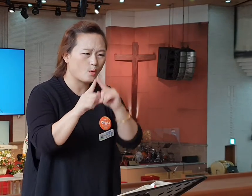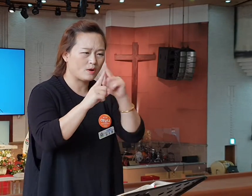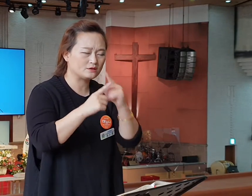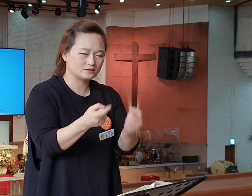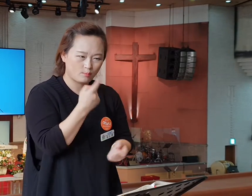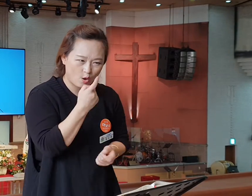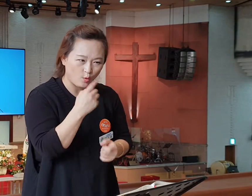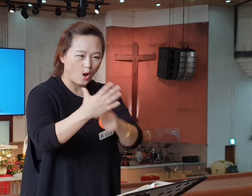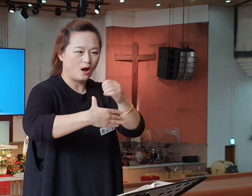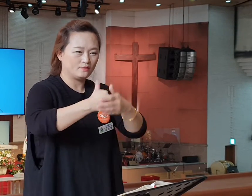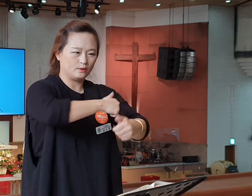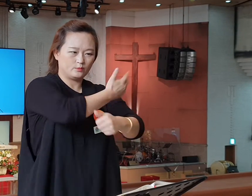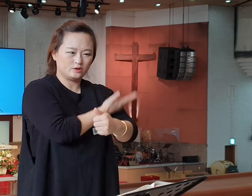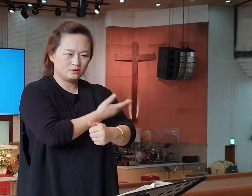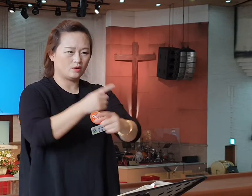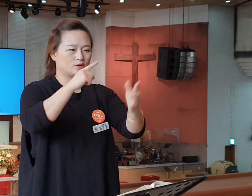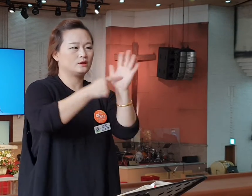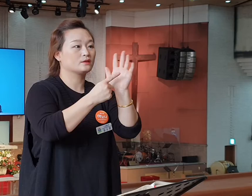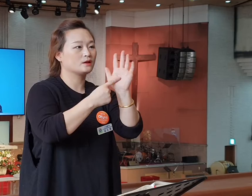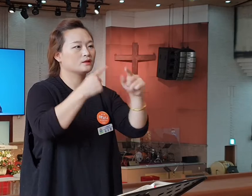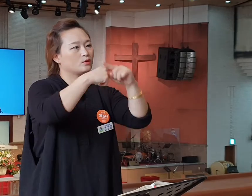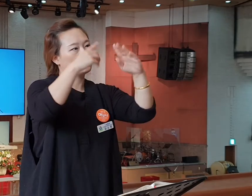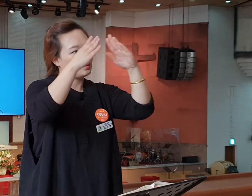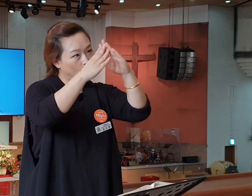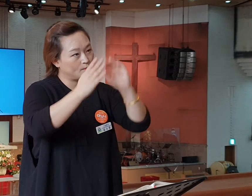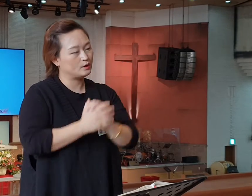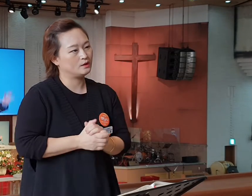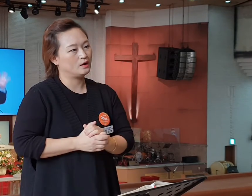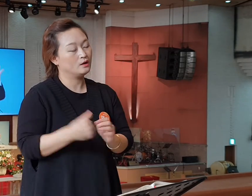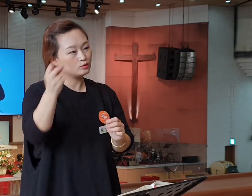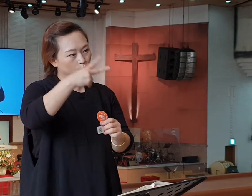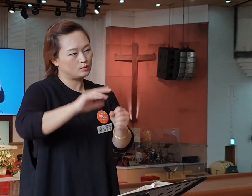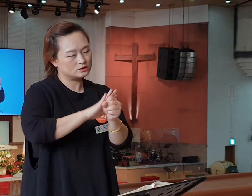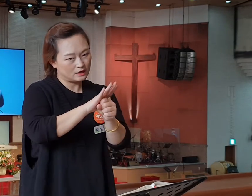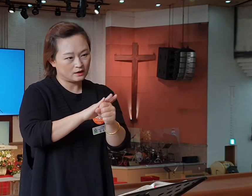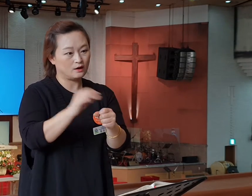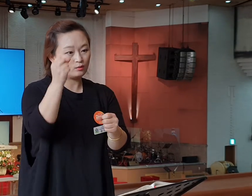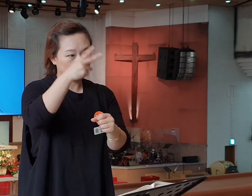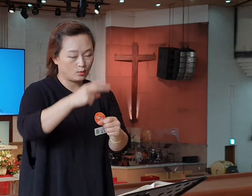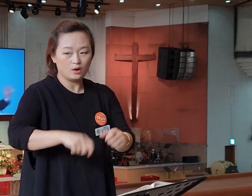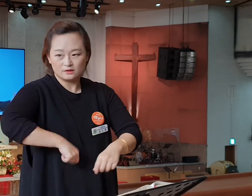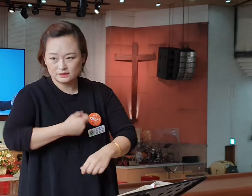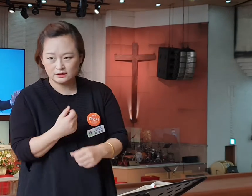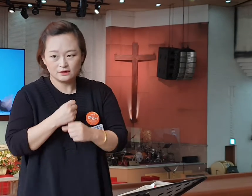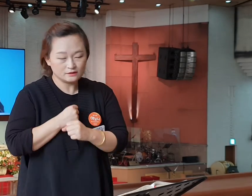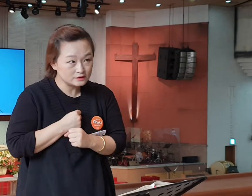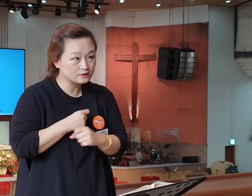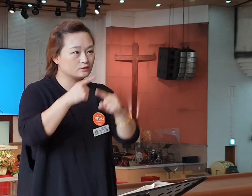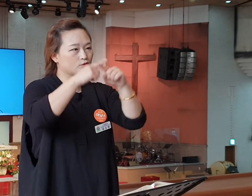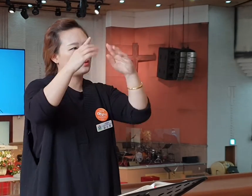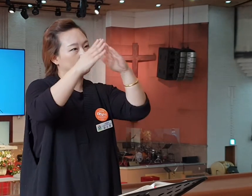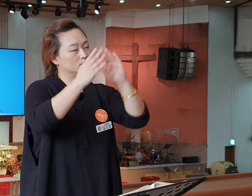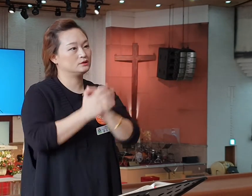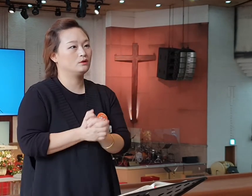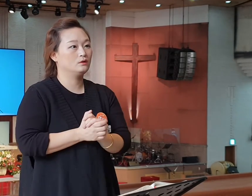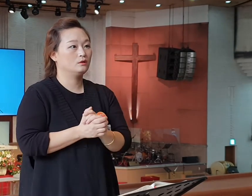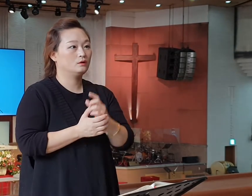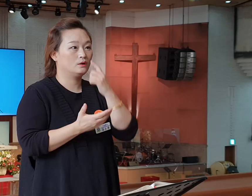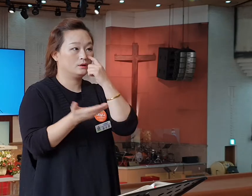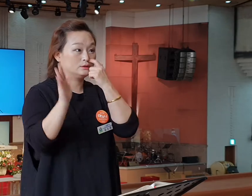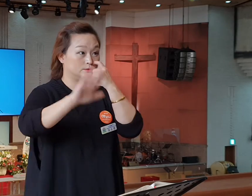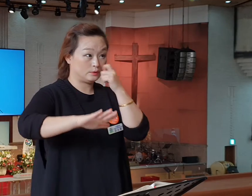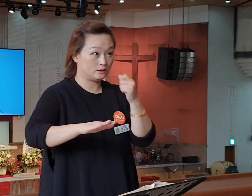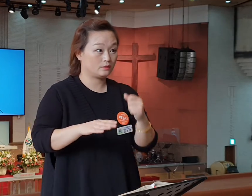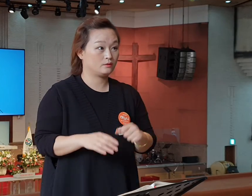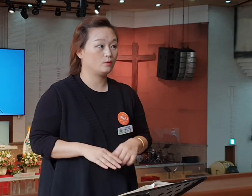하나님의 희한한 능이 나타났던 교회예요. 그러면서 사랑하고 진리를 지킵니다. 아무 문제 없는 것 같아요. 그런데 오늘